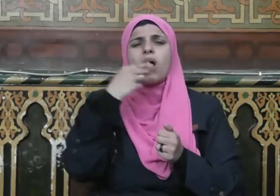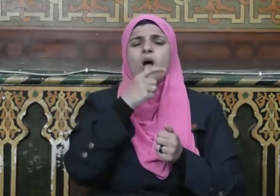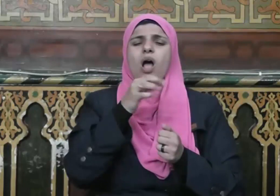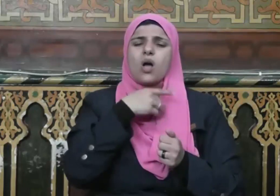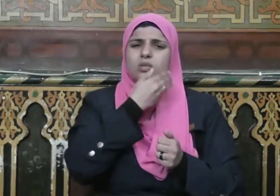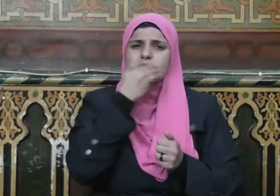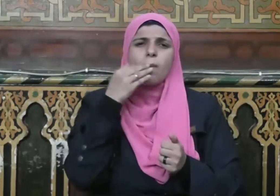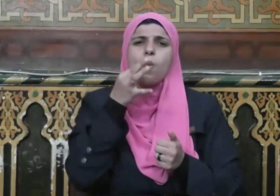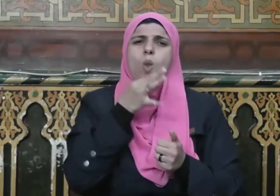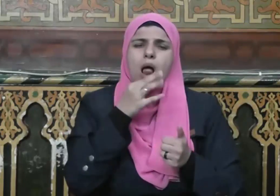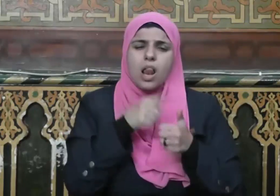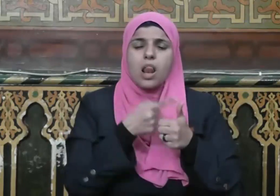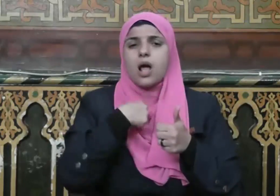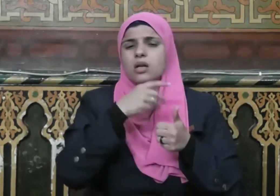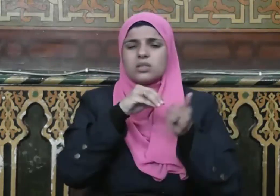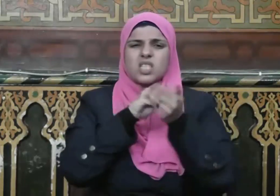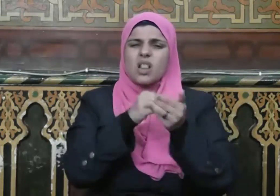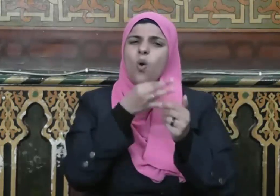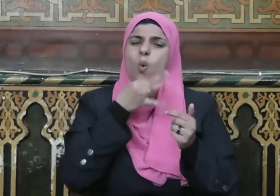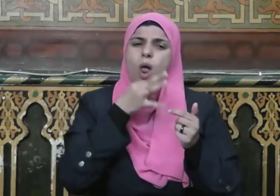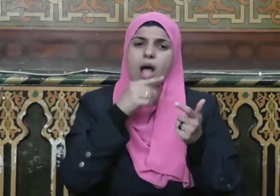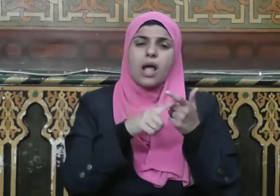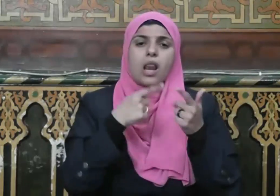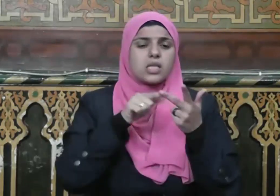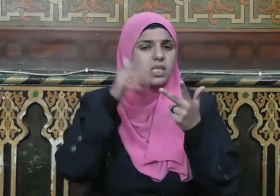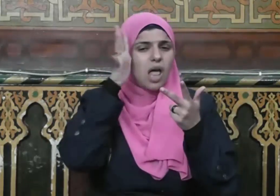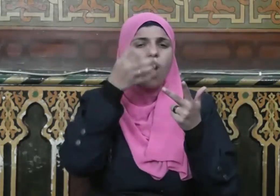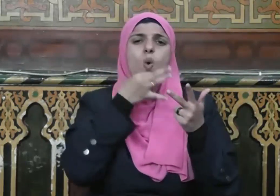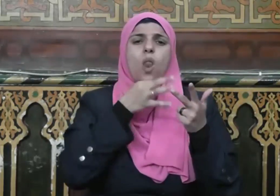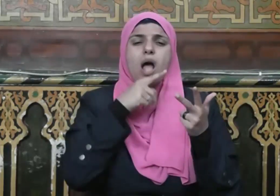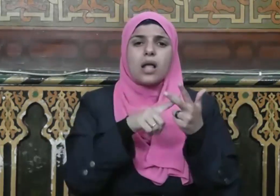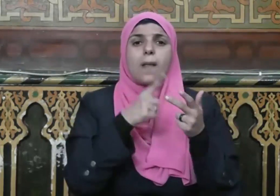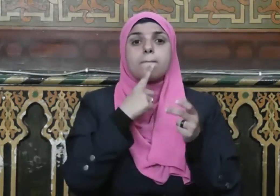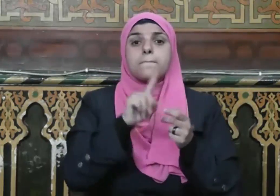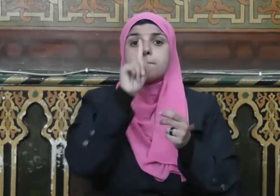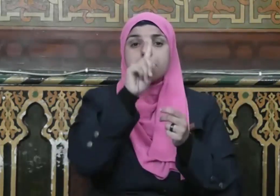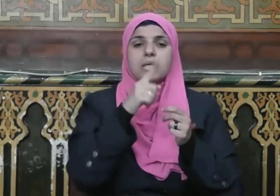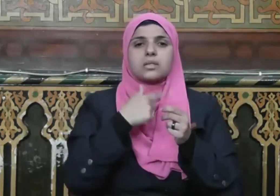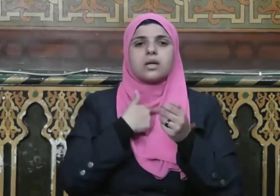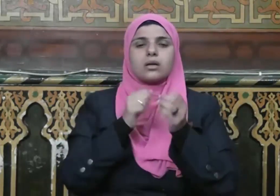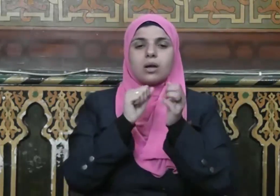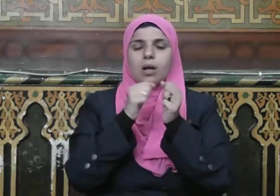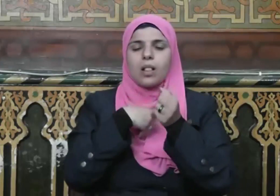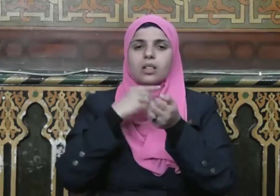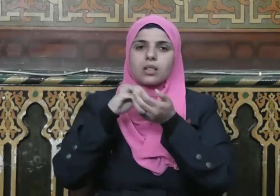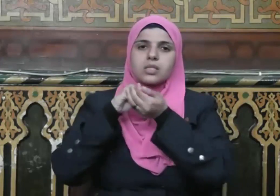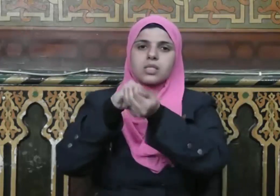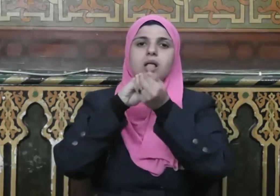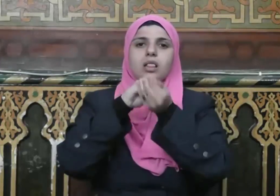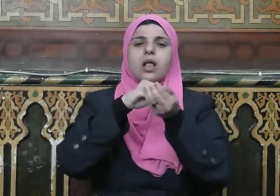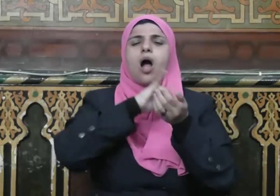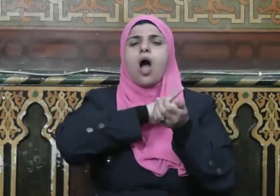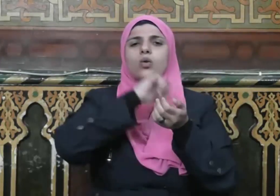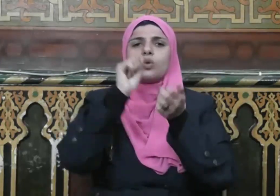وصدقتها وصلاتها وإنها تصدق بالأثوار من الأقط